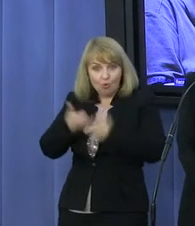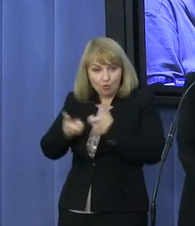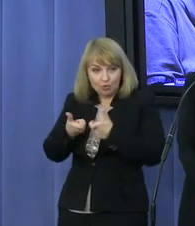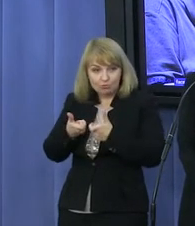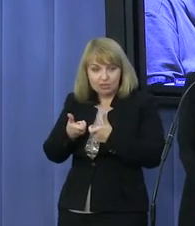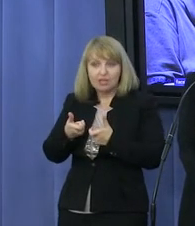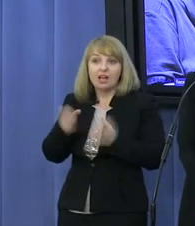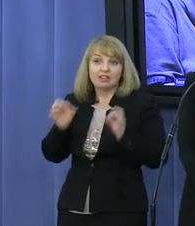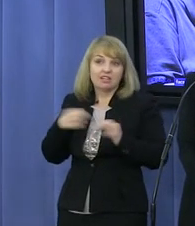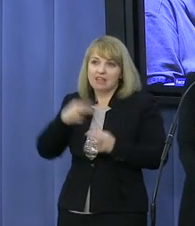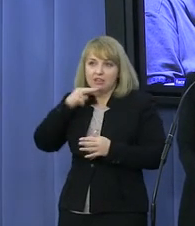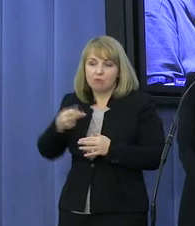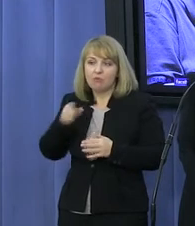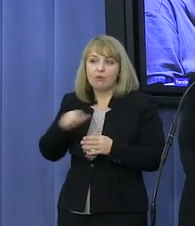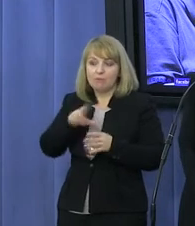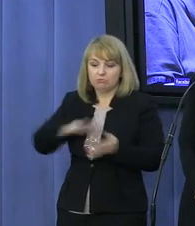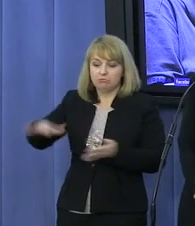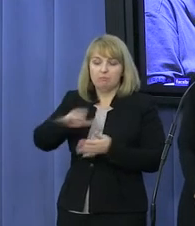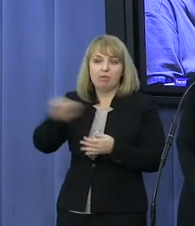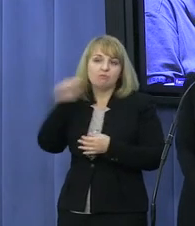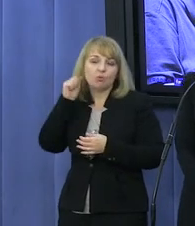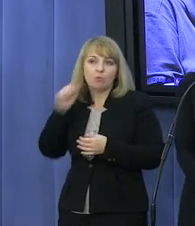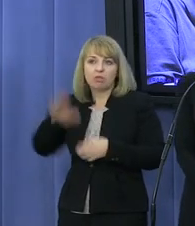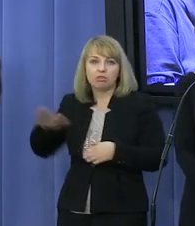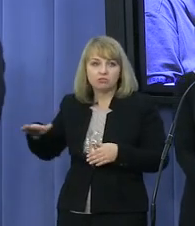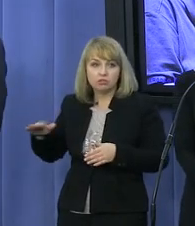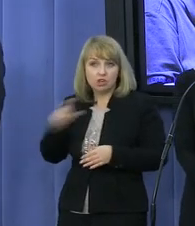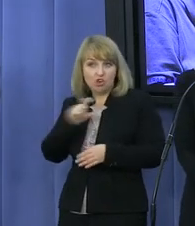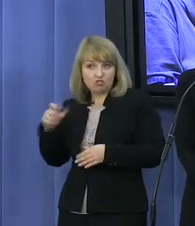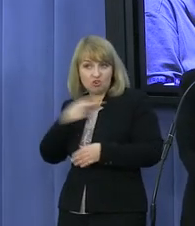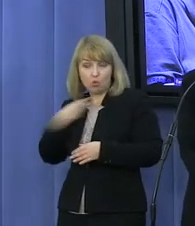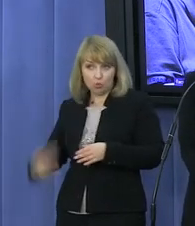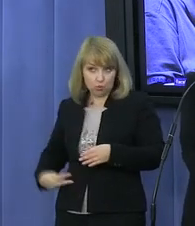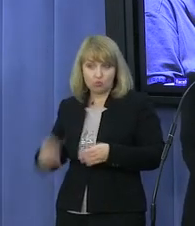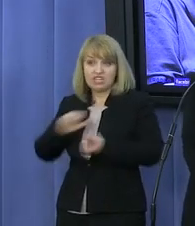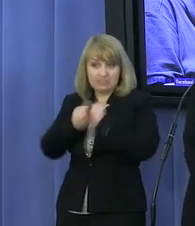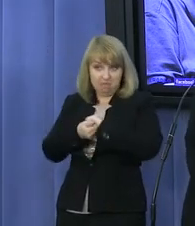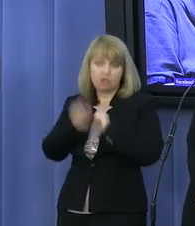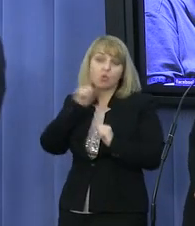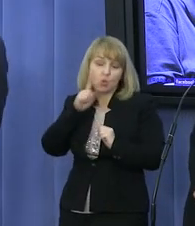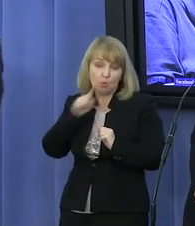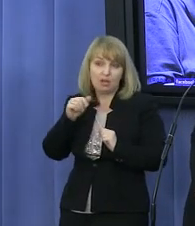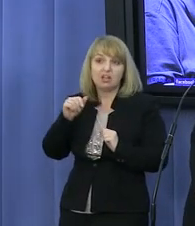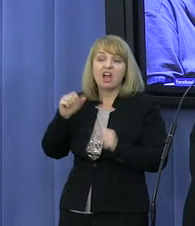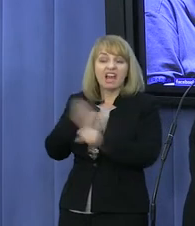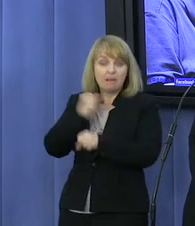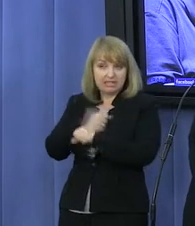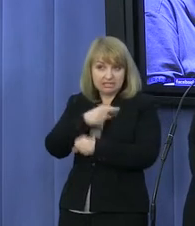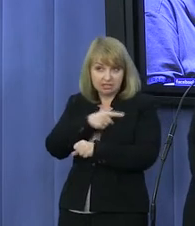kobiety i dzieci. No więc czy Tusk jest Midasem, który zmienił Michała Kamińskiego, czy też nie? Panie redaktorze, najwyraźniej